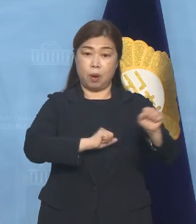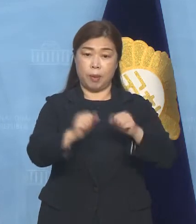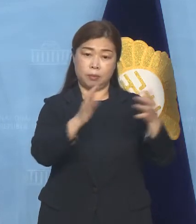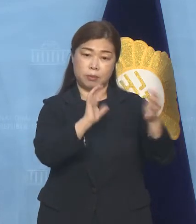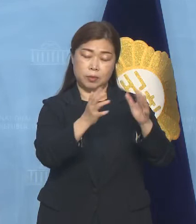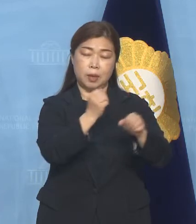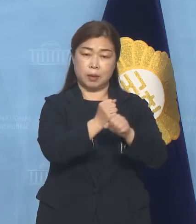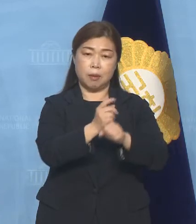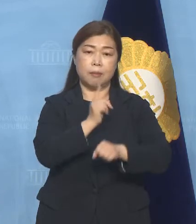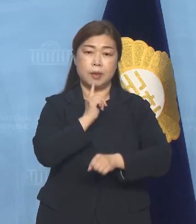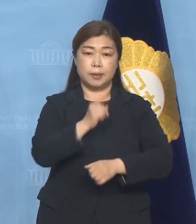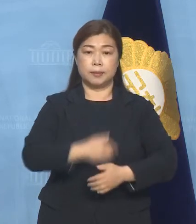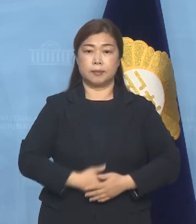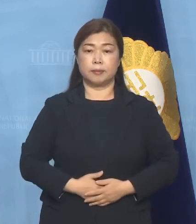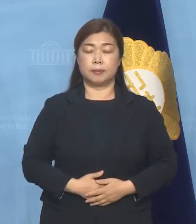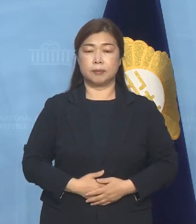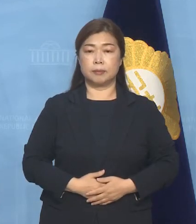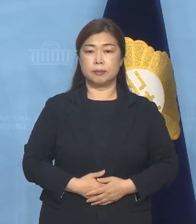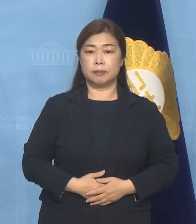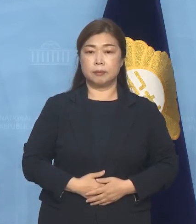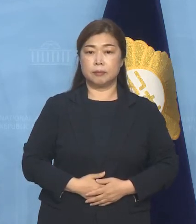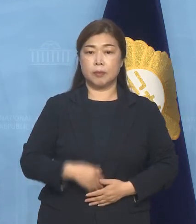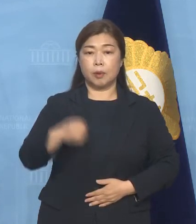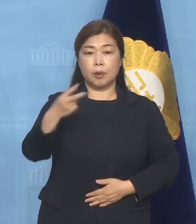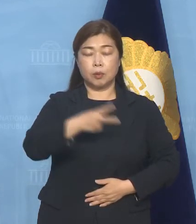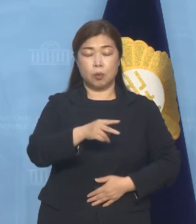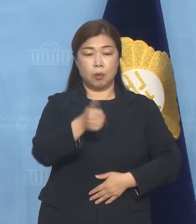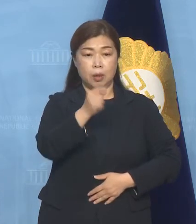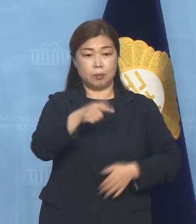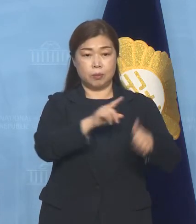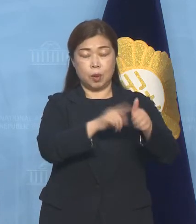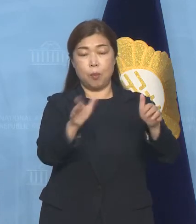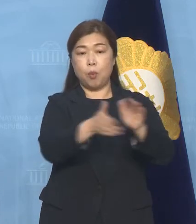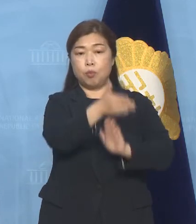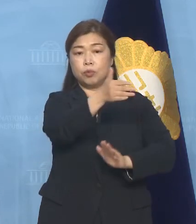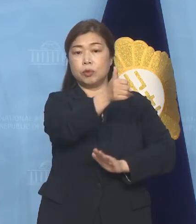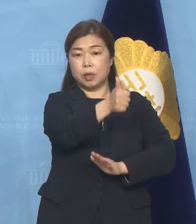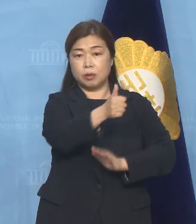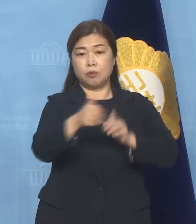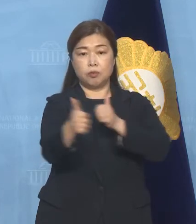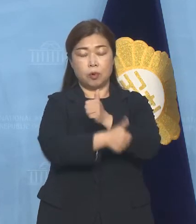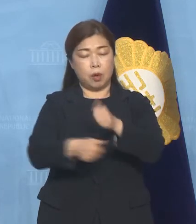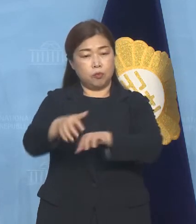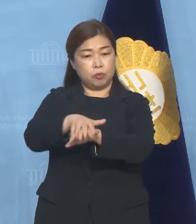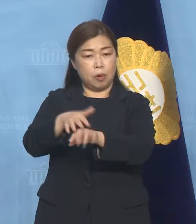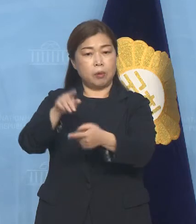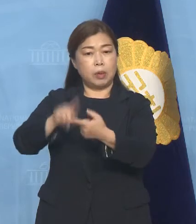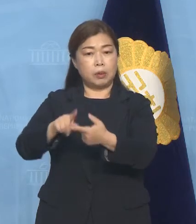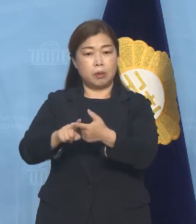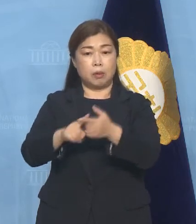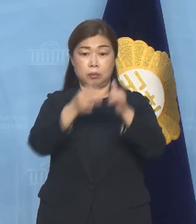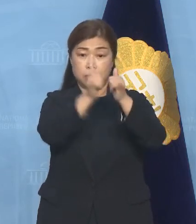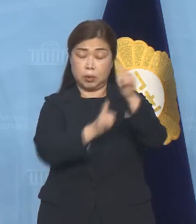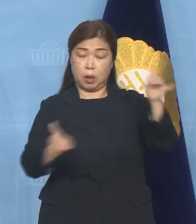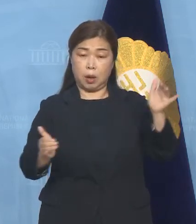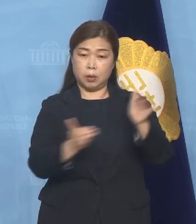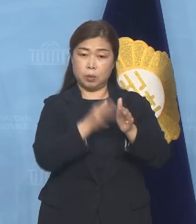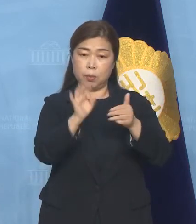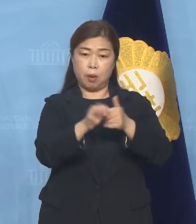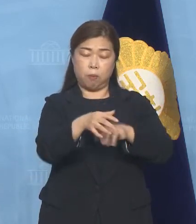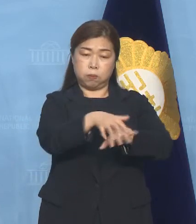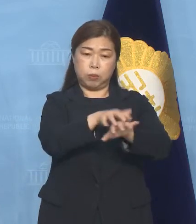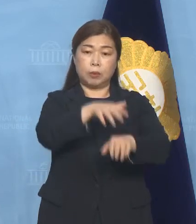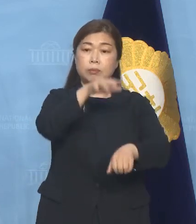가자라고 강조했습니다 한편 한정혜 총괄본부장은 위원회 구성에 대해 역대 가장 매머드급의